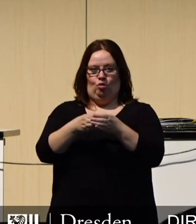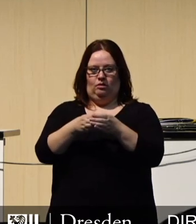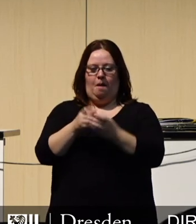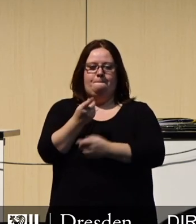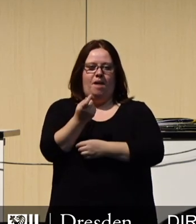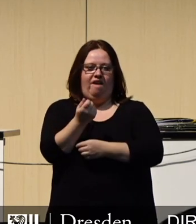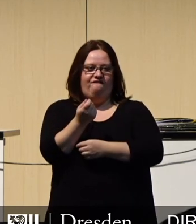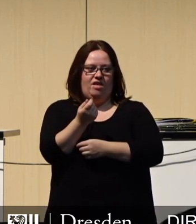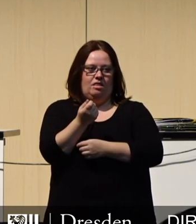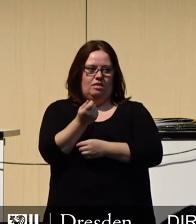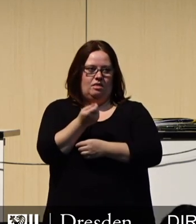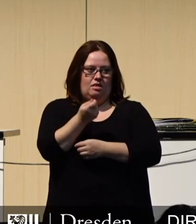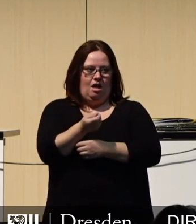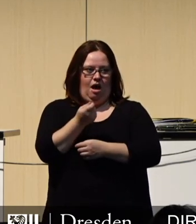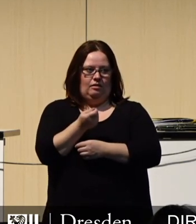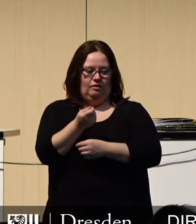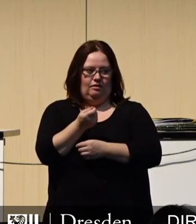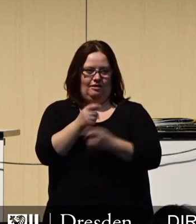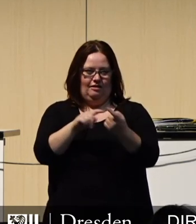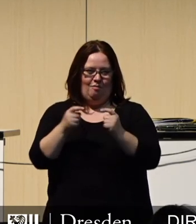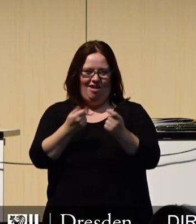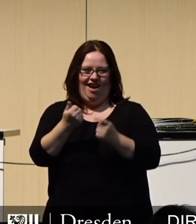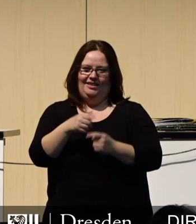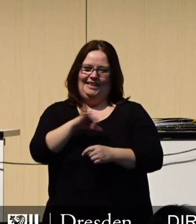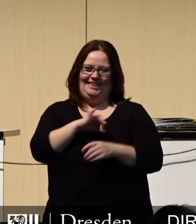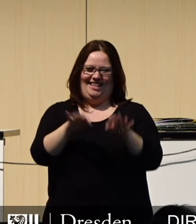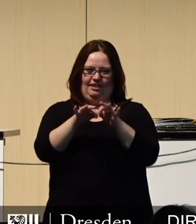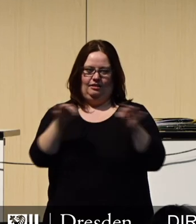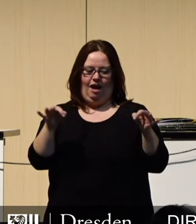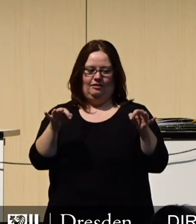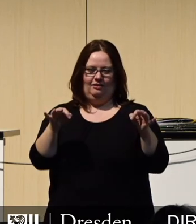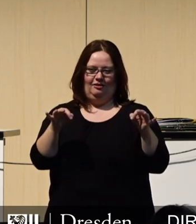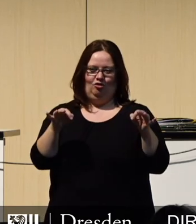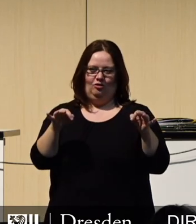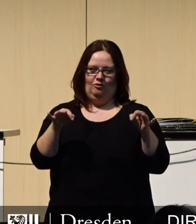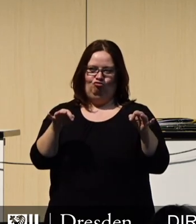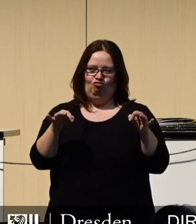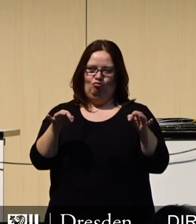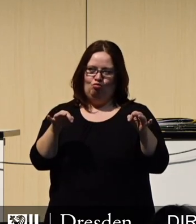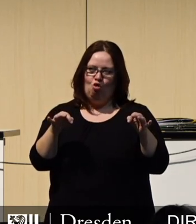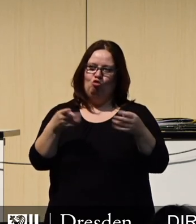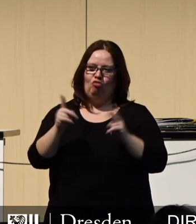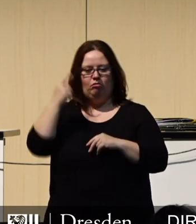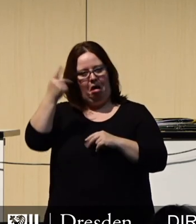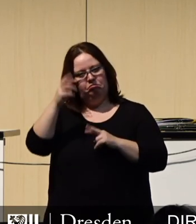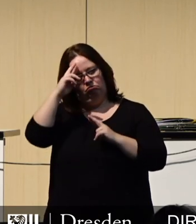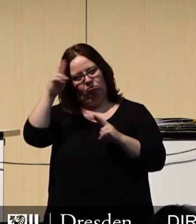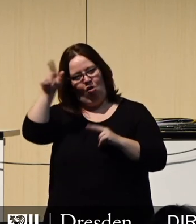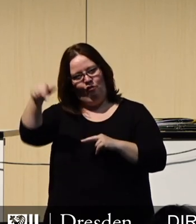Finanzdebatte ein bemerkenswerter Satz eines von mir durchaus geschätzten Stadtrates.